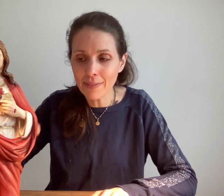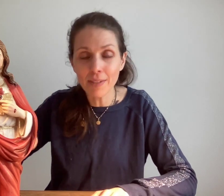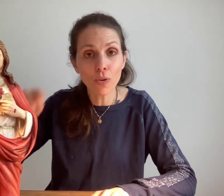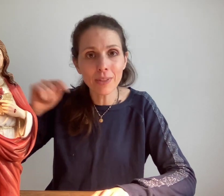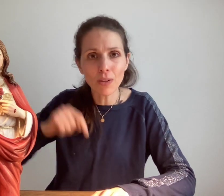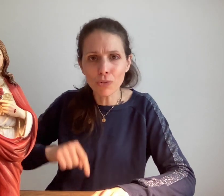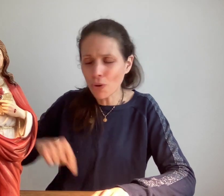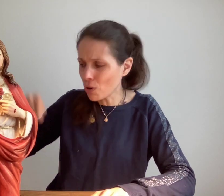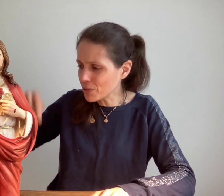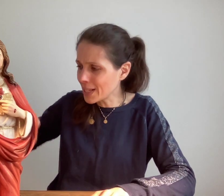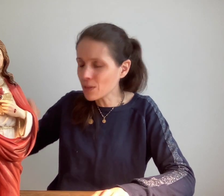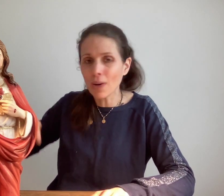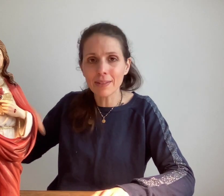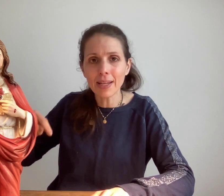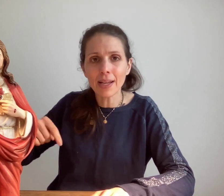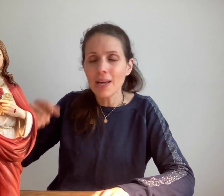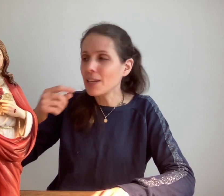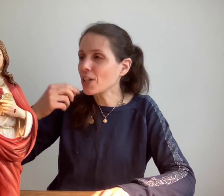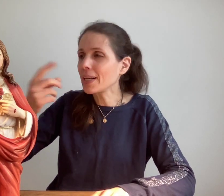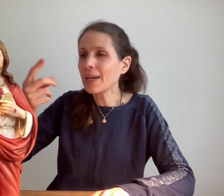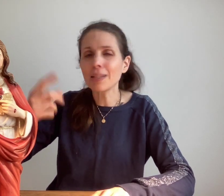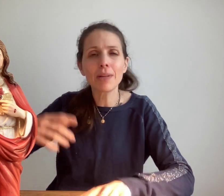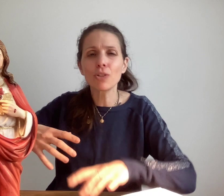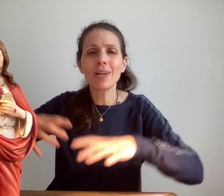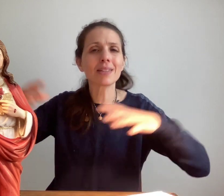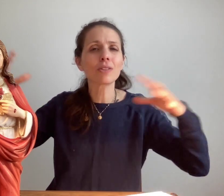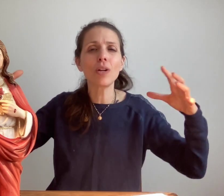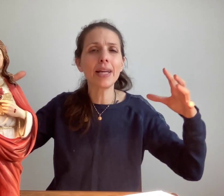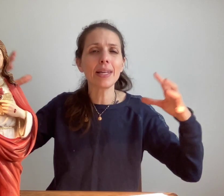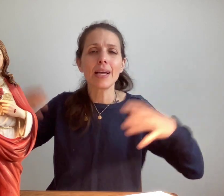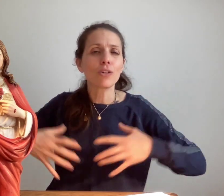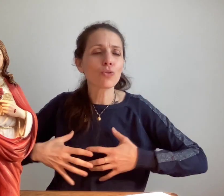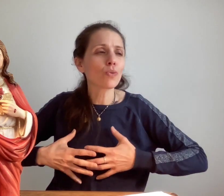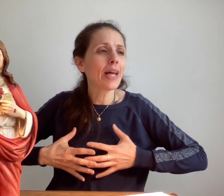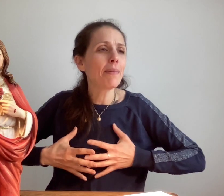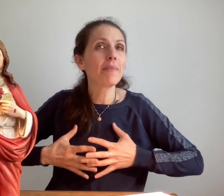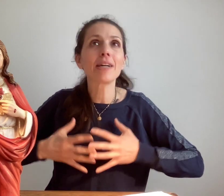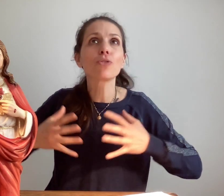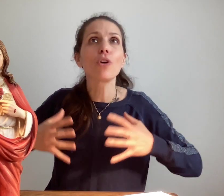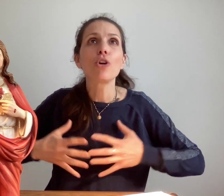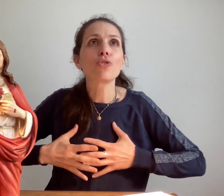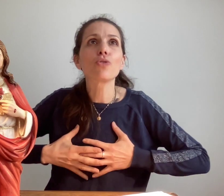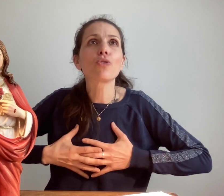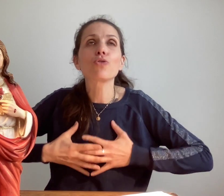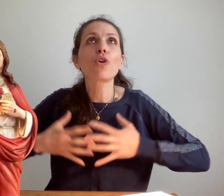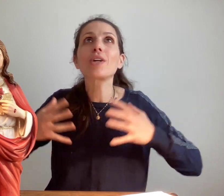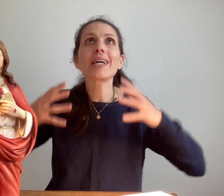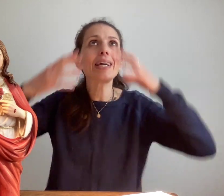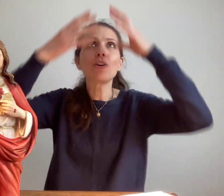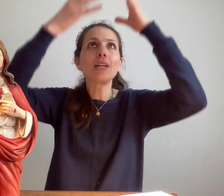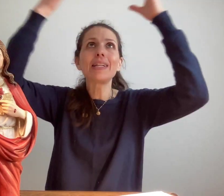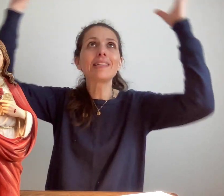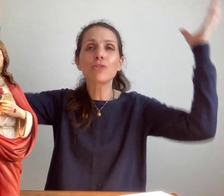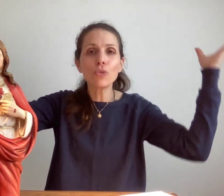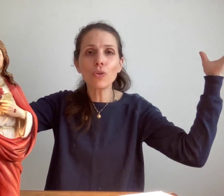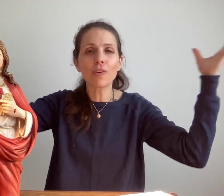divine volonté dans le temps lorsqu'elle est sur la terre chaque acte devient un soleil dans son âme se recrée les cieux c